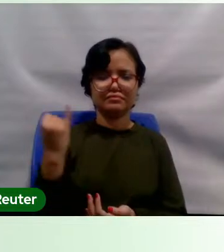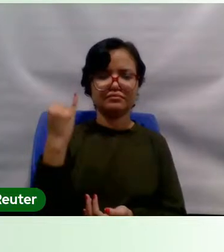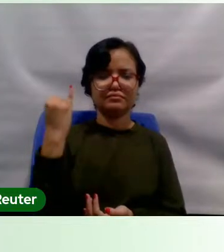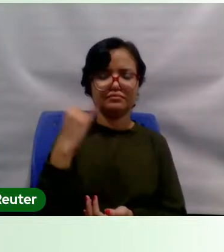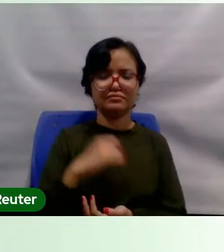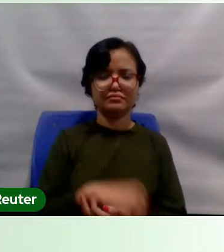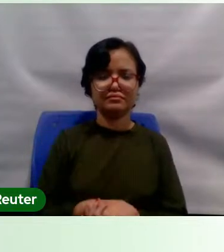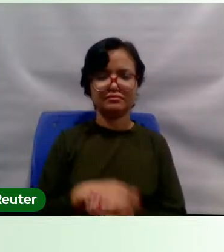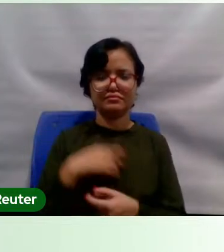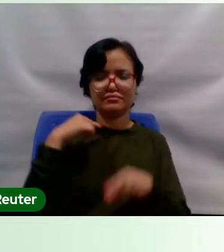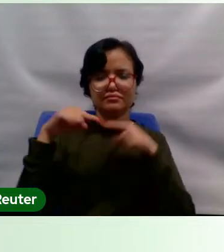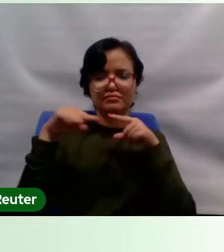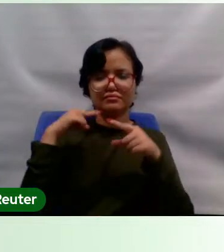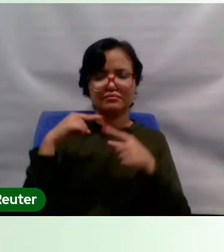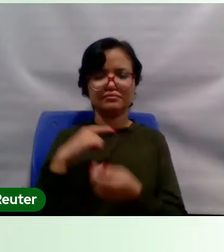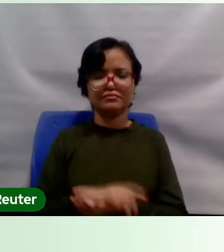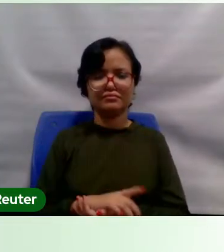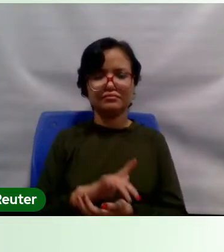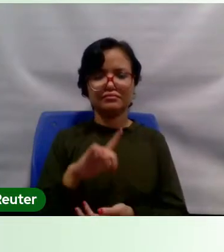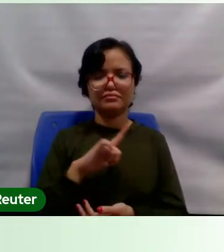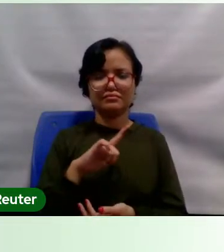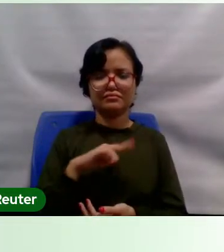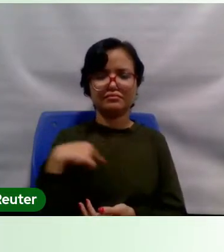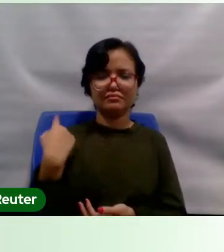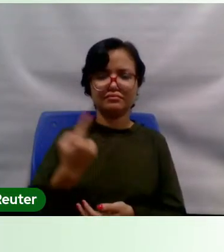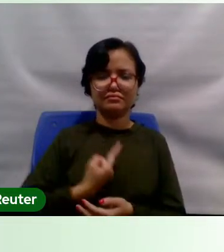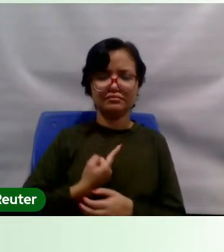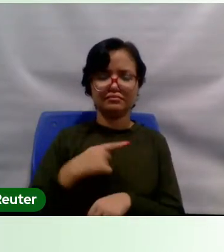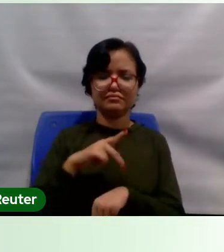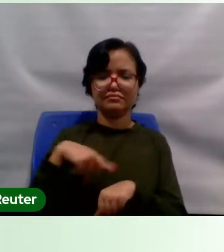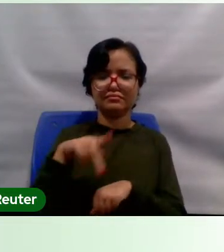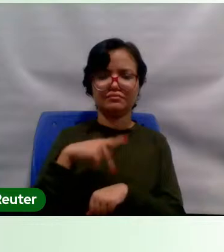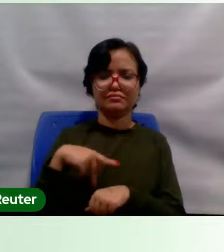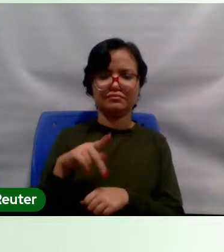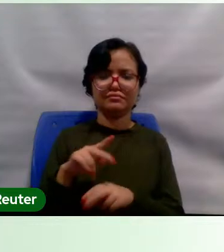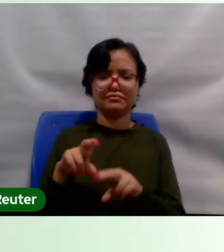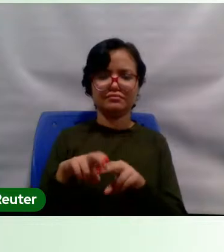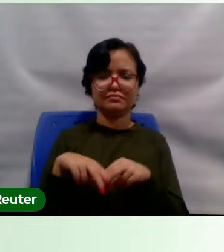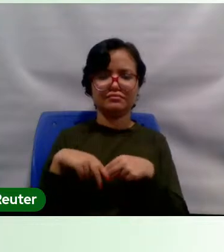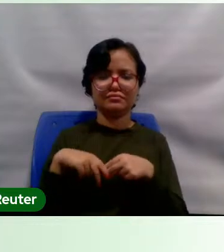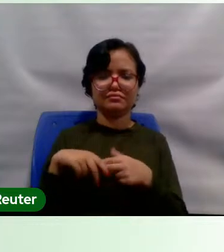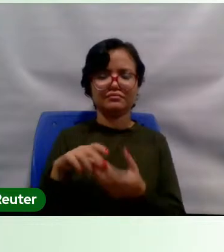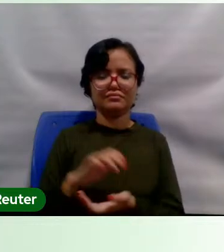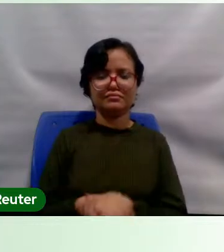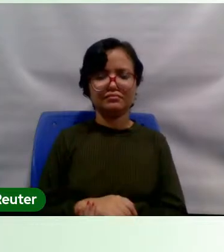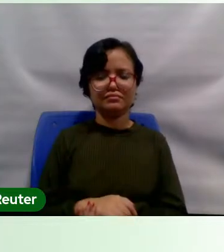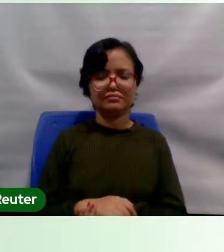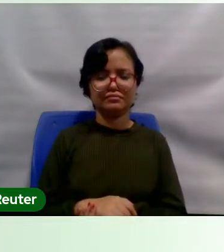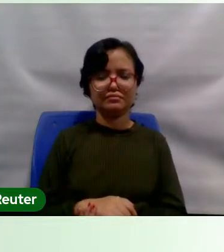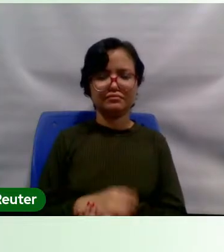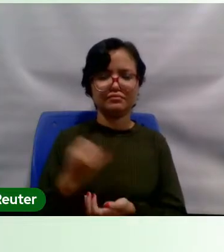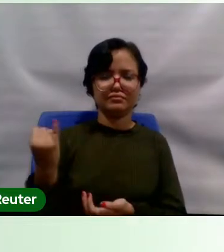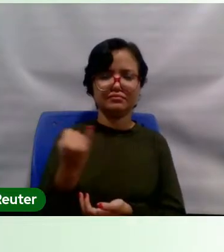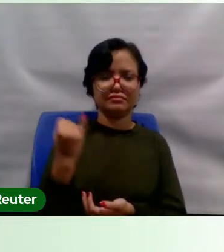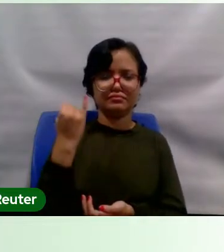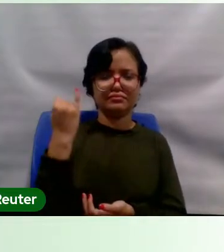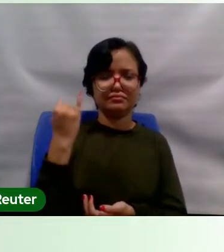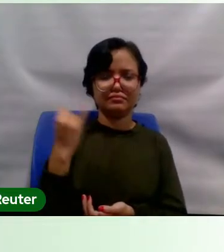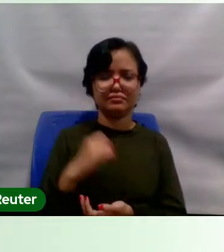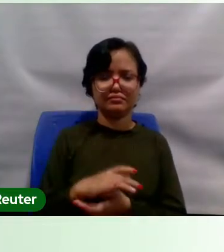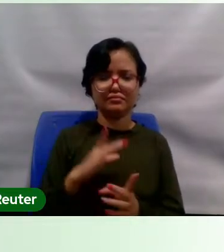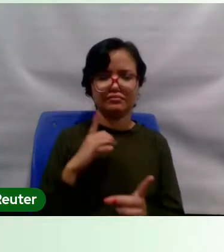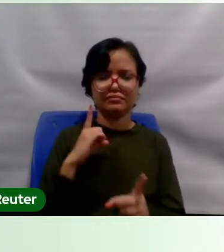esse debate está tendo no nosso país e, por isso, o quanto relevante é esse